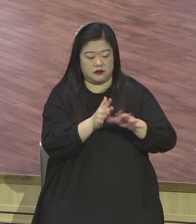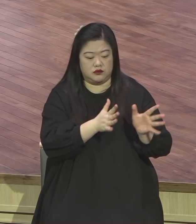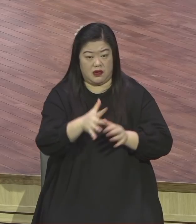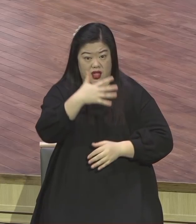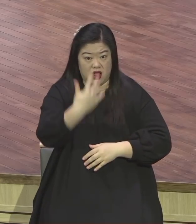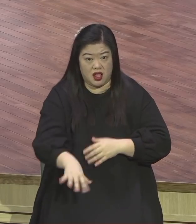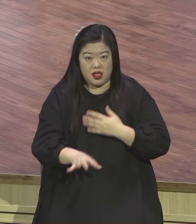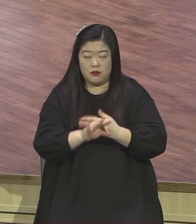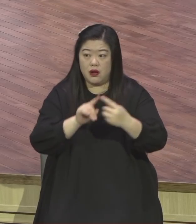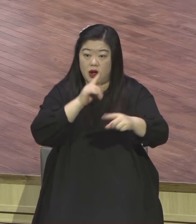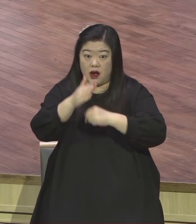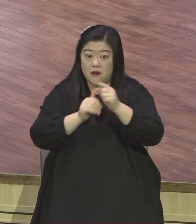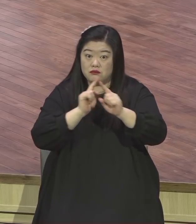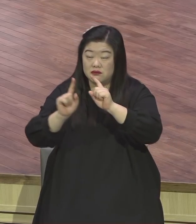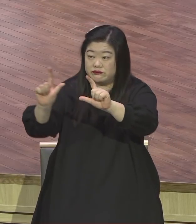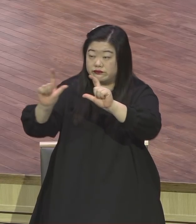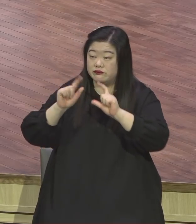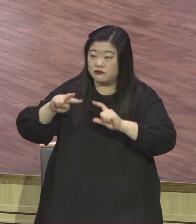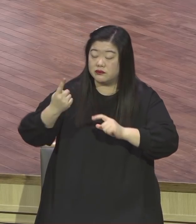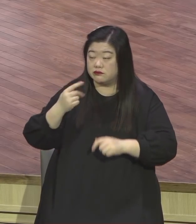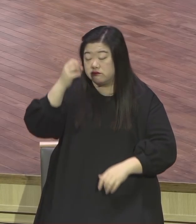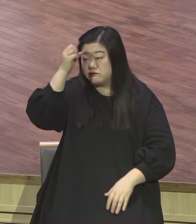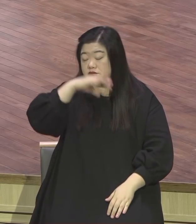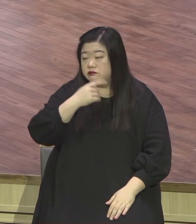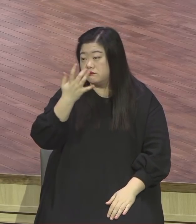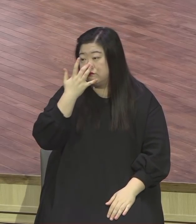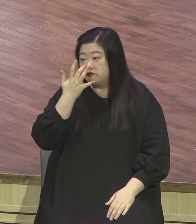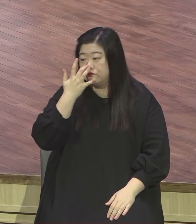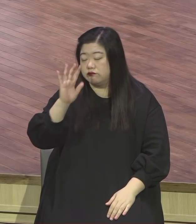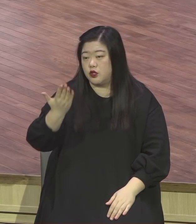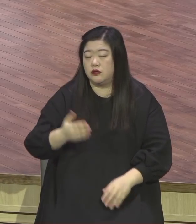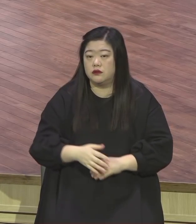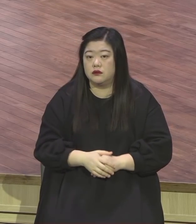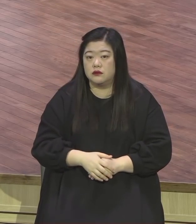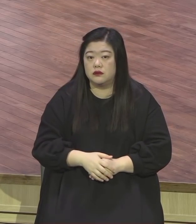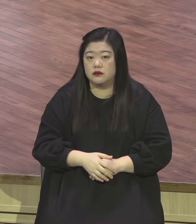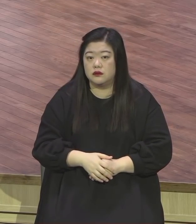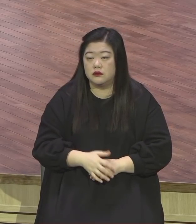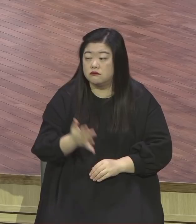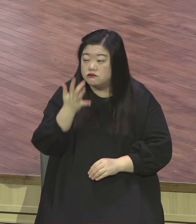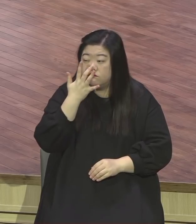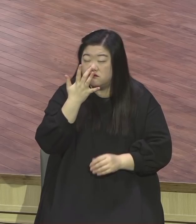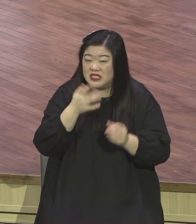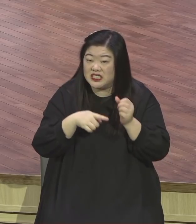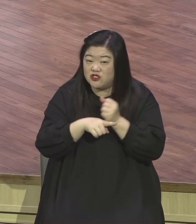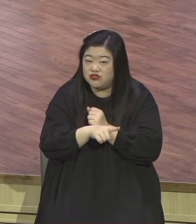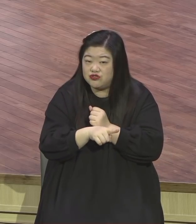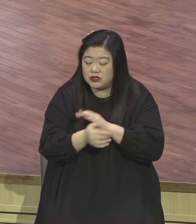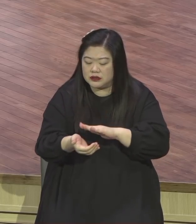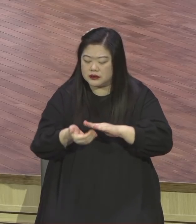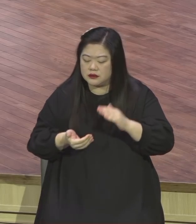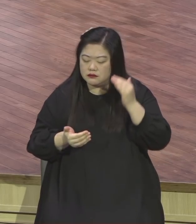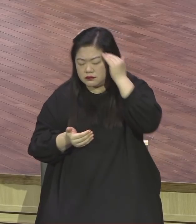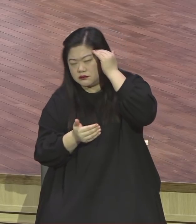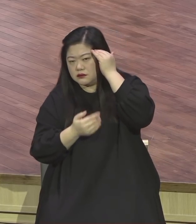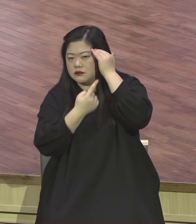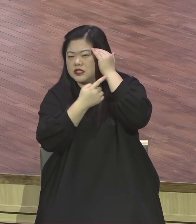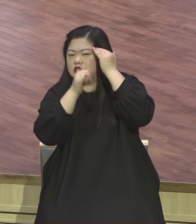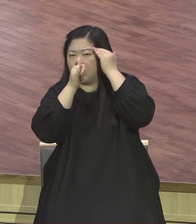왜 그랬냐. 걸림돌이 있다. 걸림돌. 걸림돌을 제거해야 결실을 할